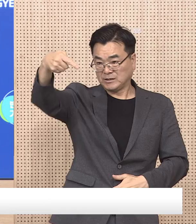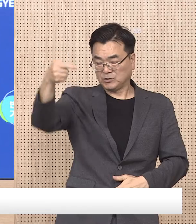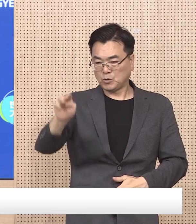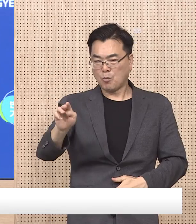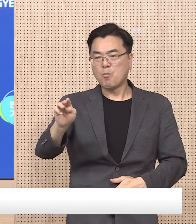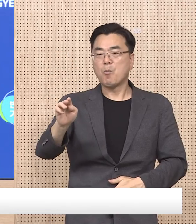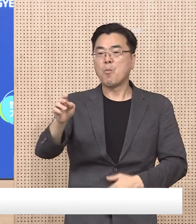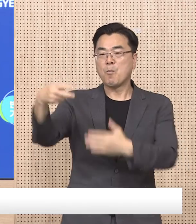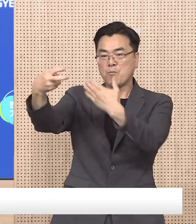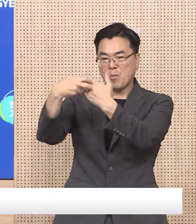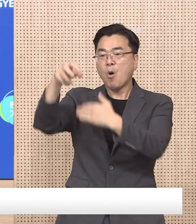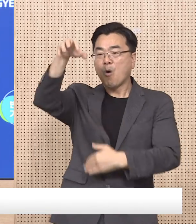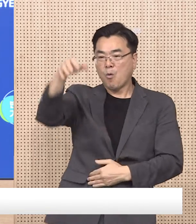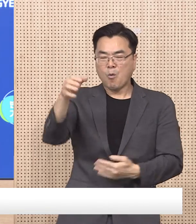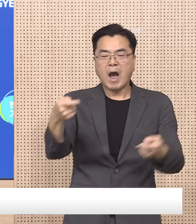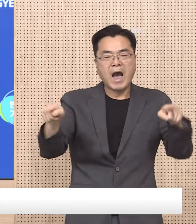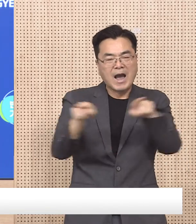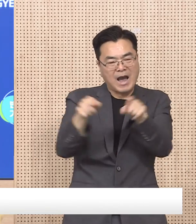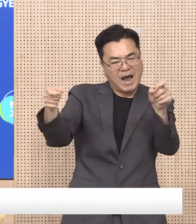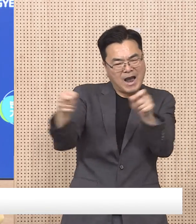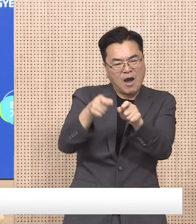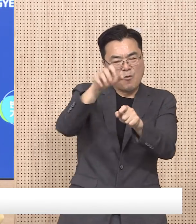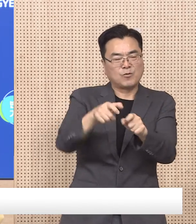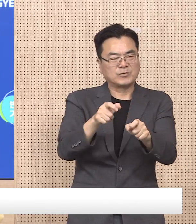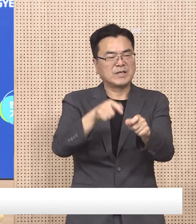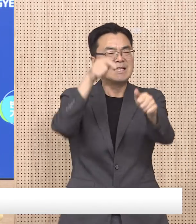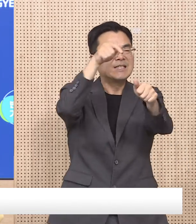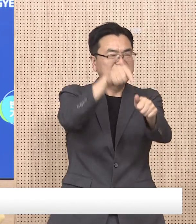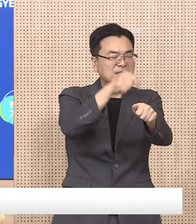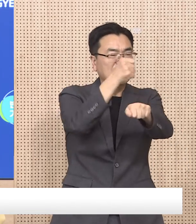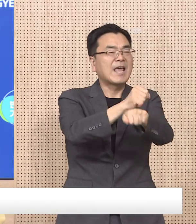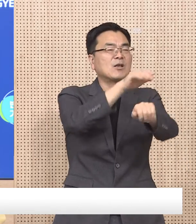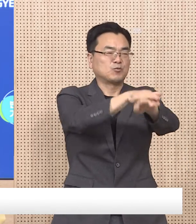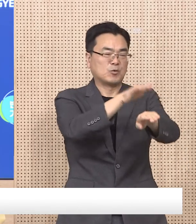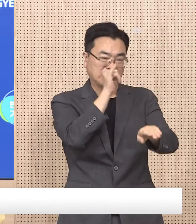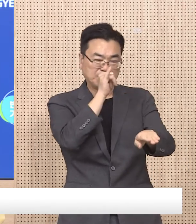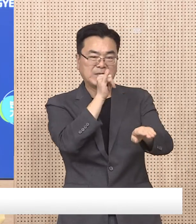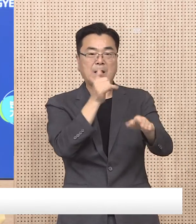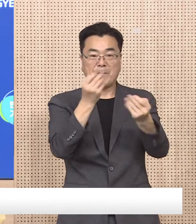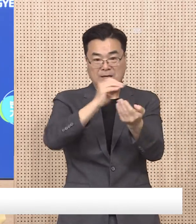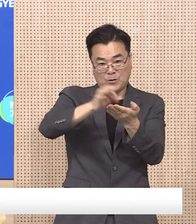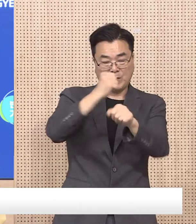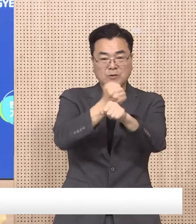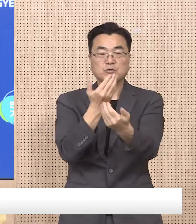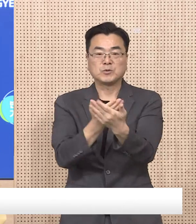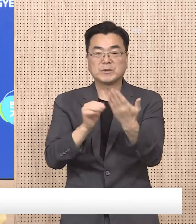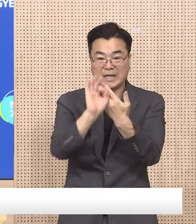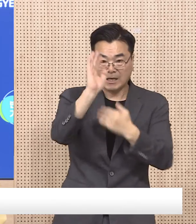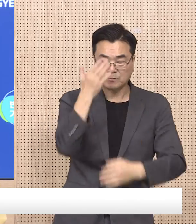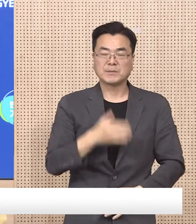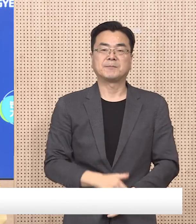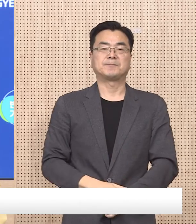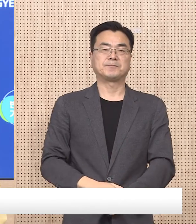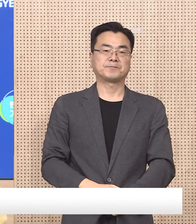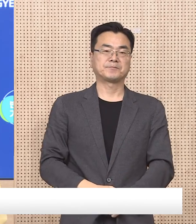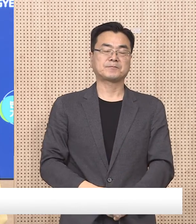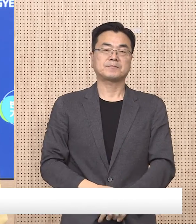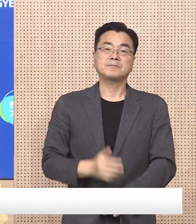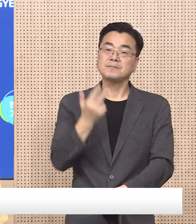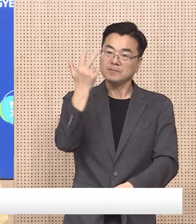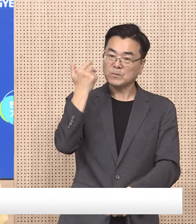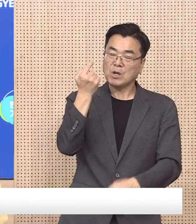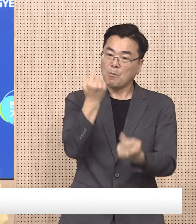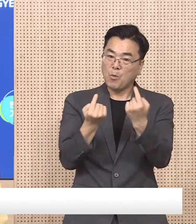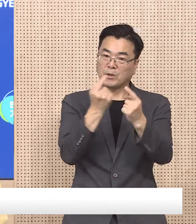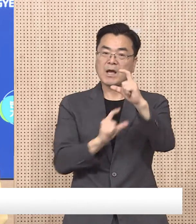약국 등을 전담 약국으로 지정하고 있습니다. 원스톱 진료 기간과 먹는 치료제 지정 약국은 지난주 대비 각각